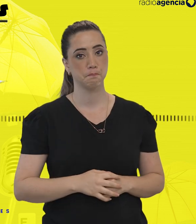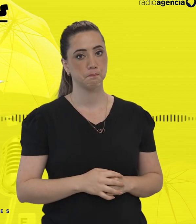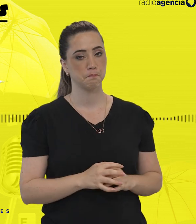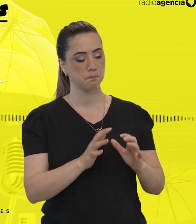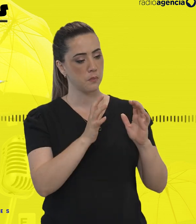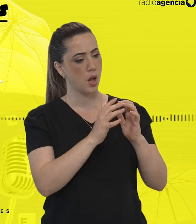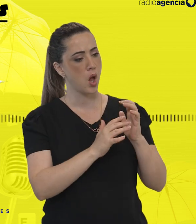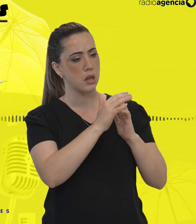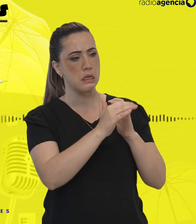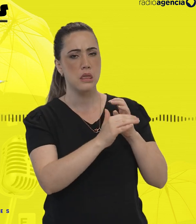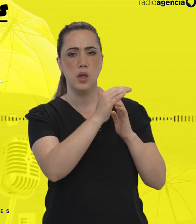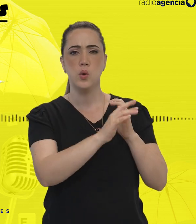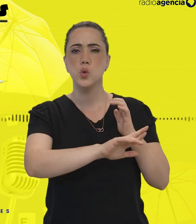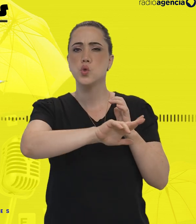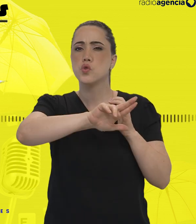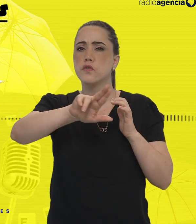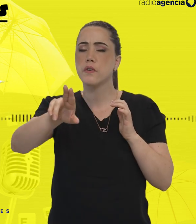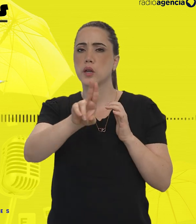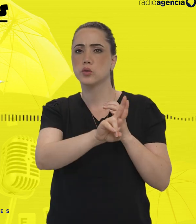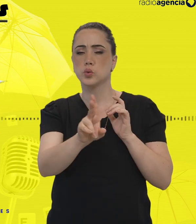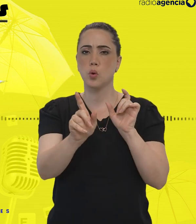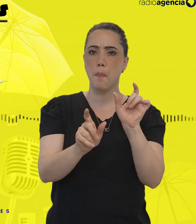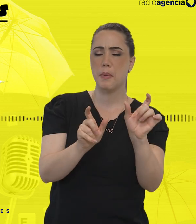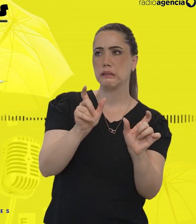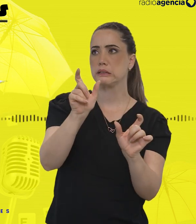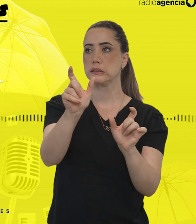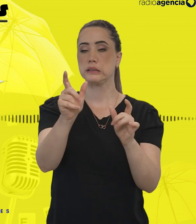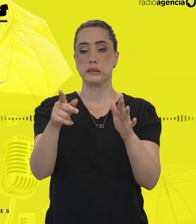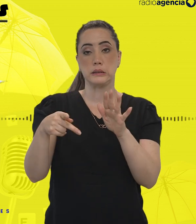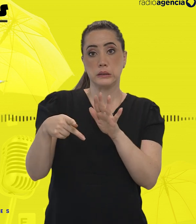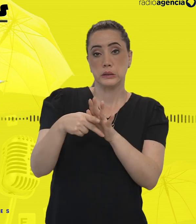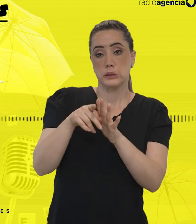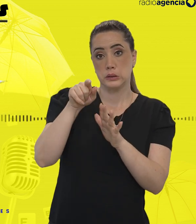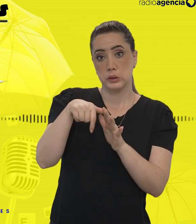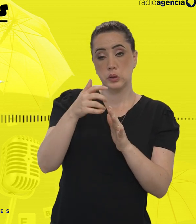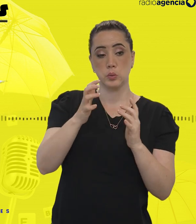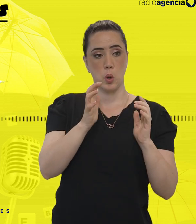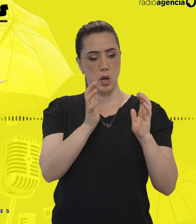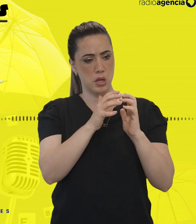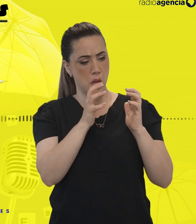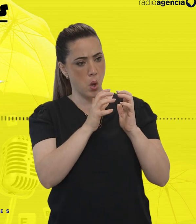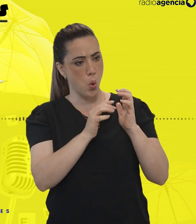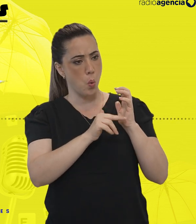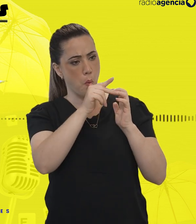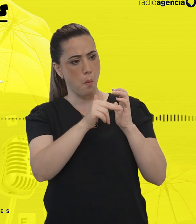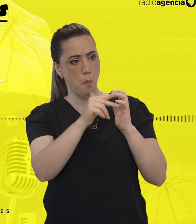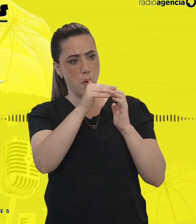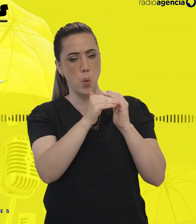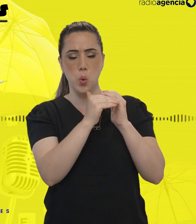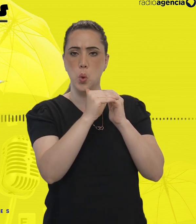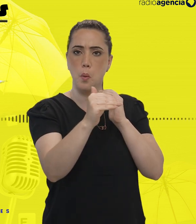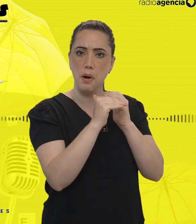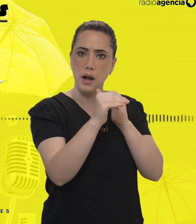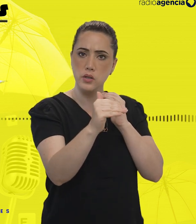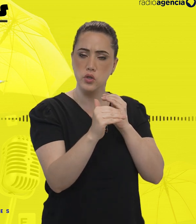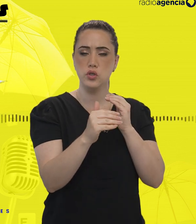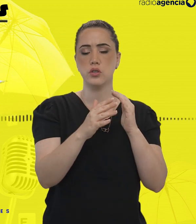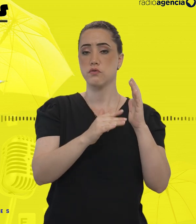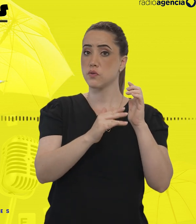Neurodiversidade, neurodivergente, neurotípico, neurotípico, neuronormativo, neuropsiquiátrico,